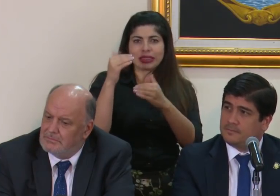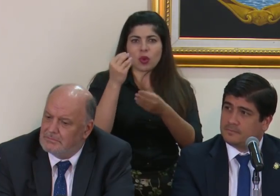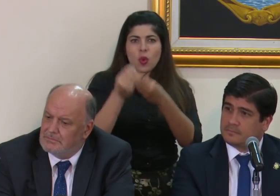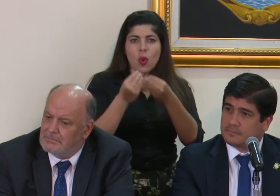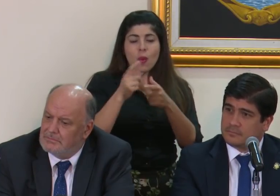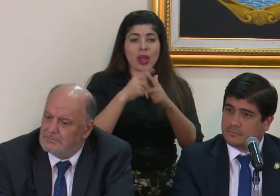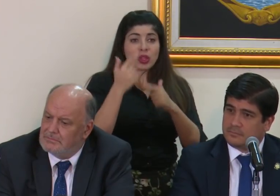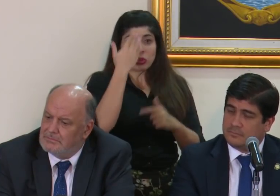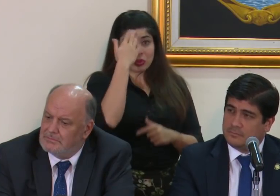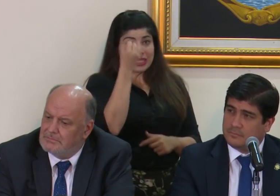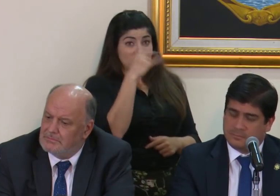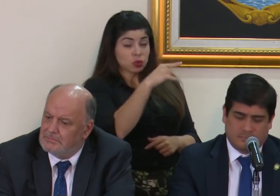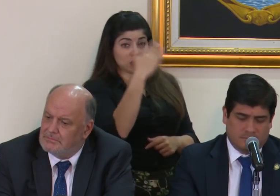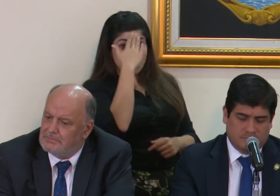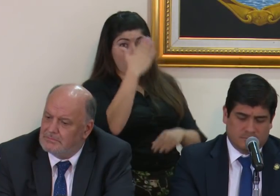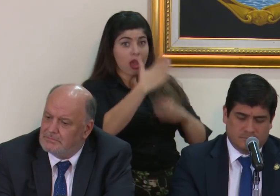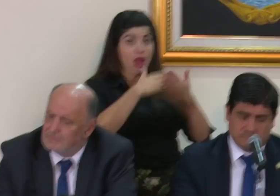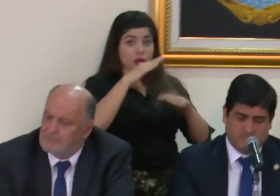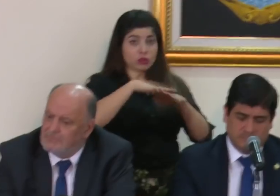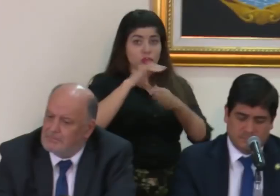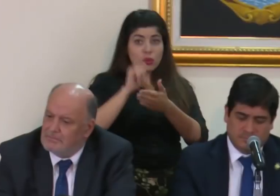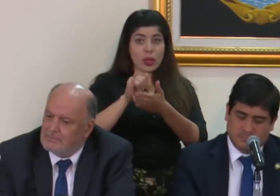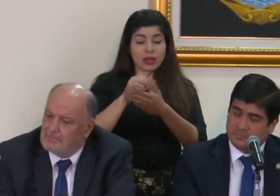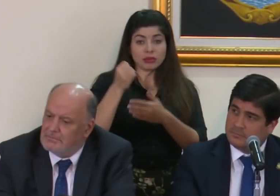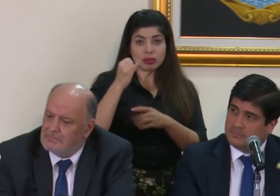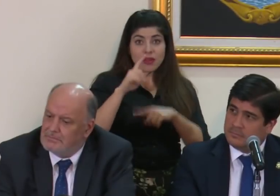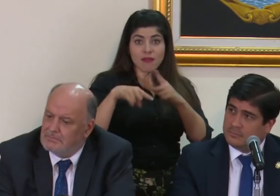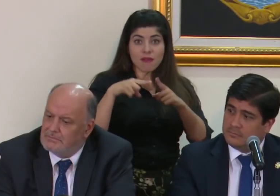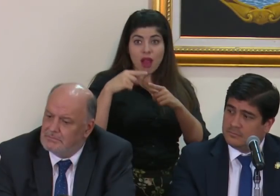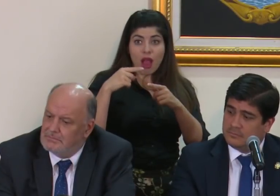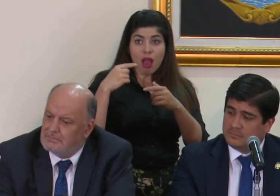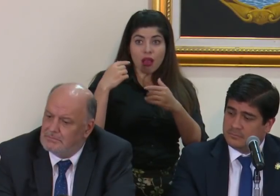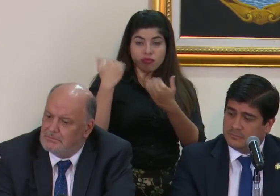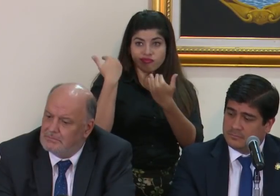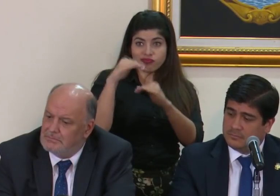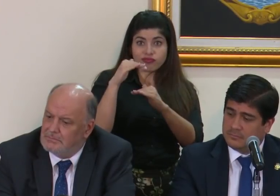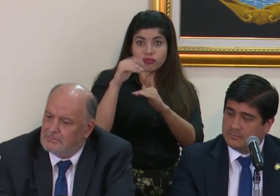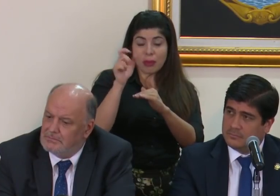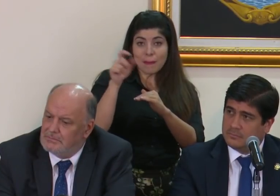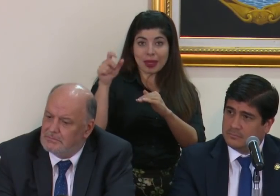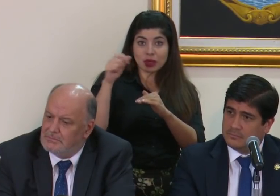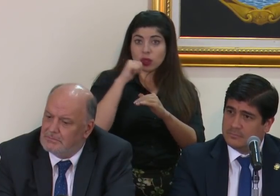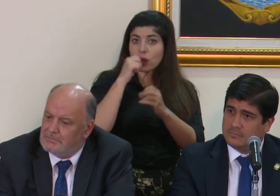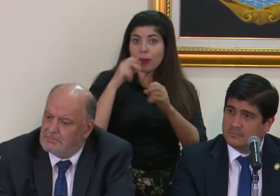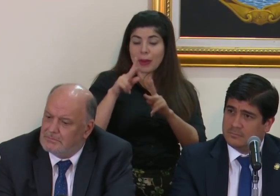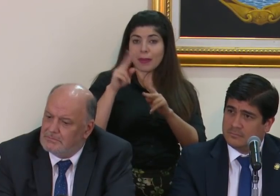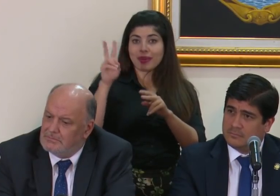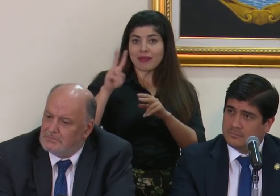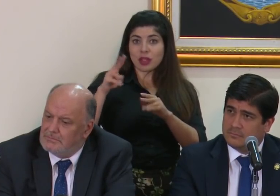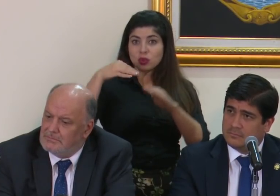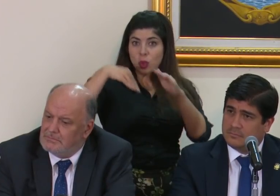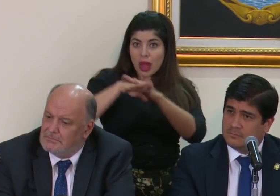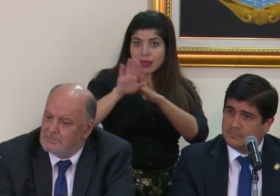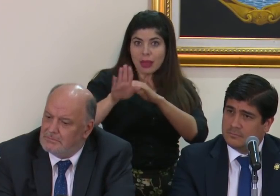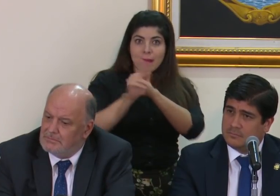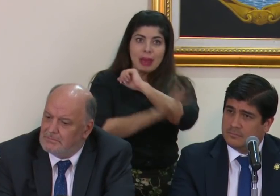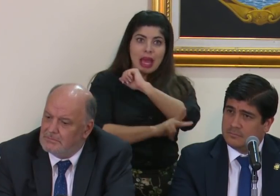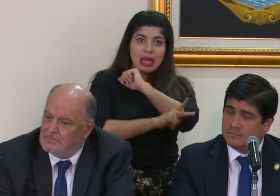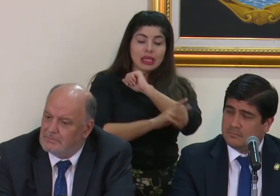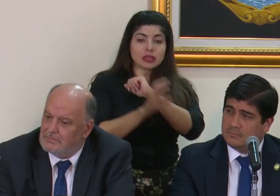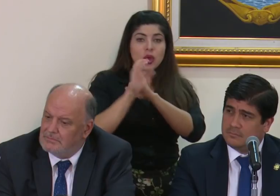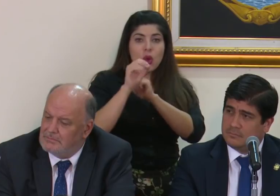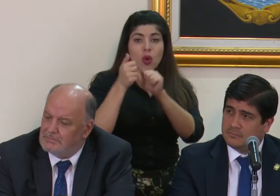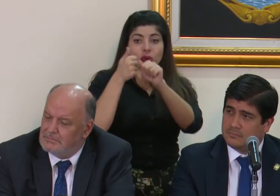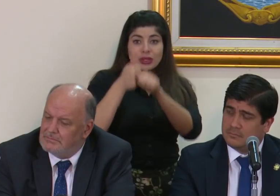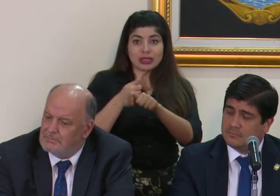si ellos, ustedes tienen al respecto algo, si van a limitar el ingreso de funcionarios cuestionados de Venezuela al país, si van a hacer lo que se decidió